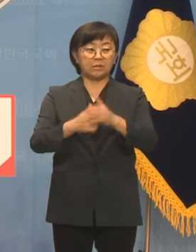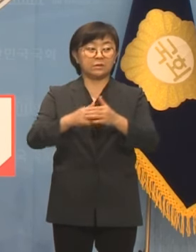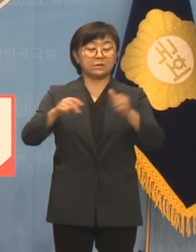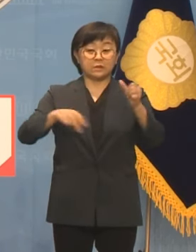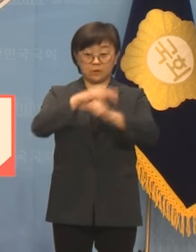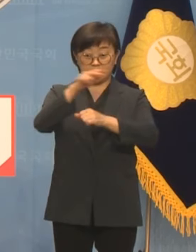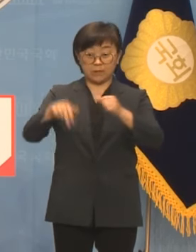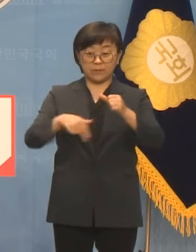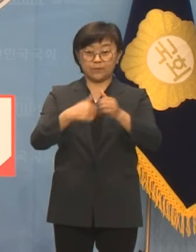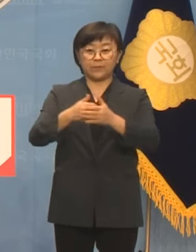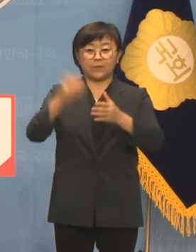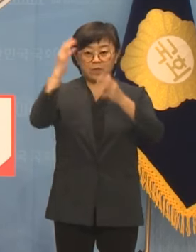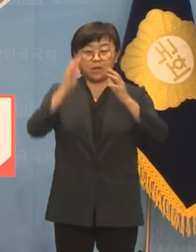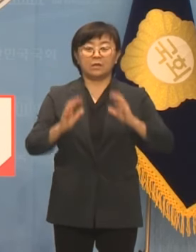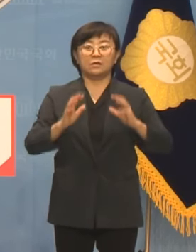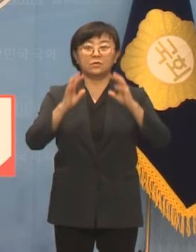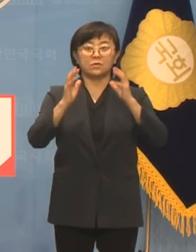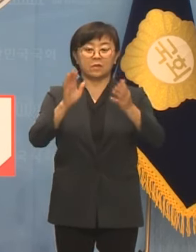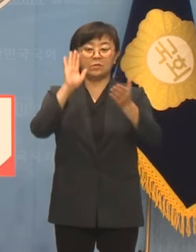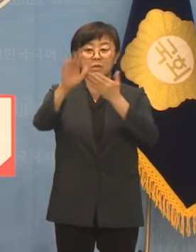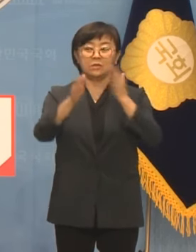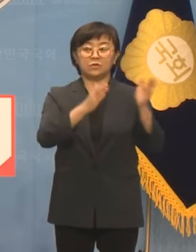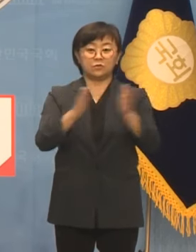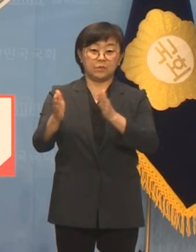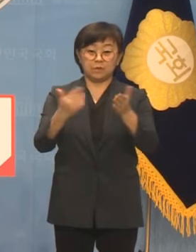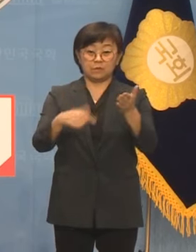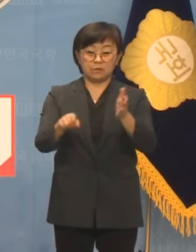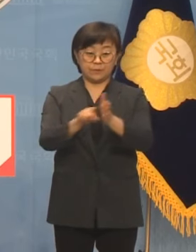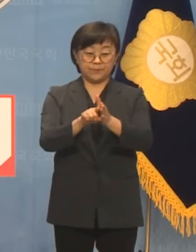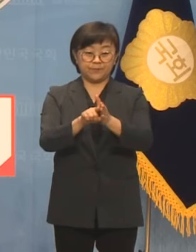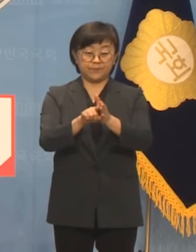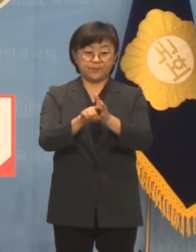속에서 대한민국이 미래를 준비하고자 한다면